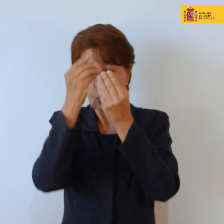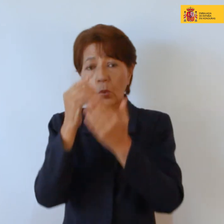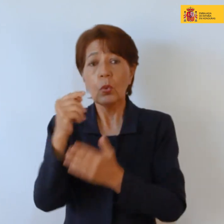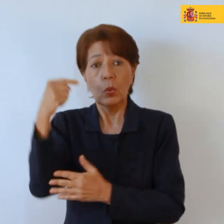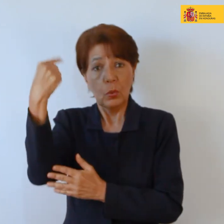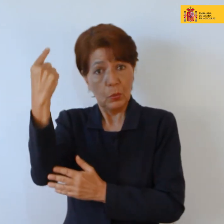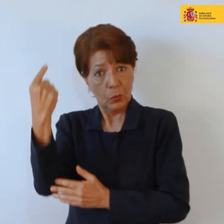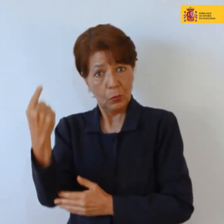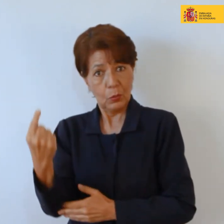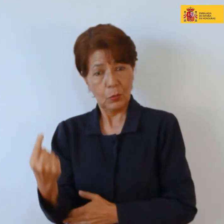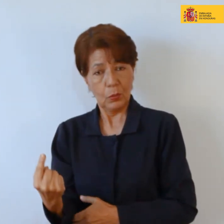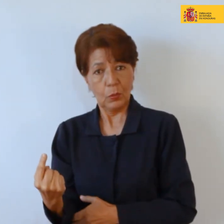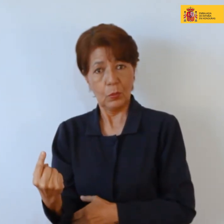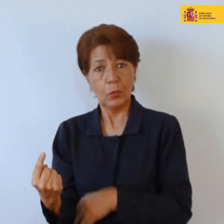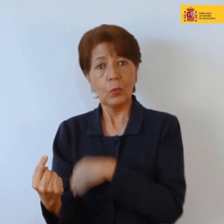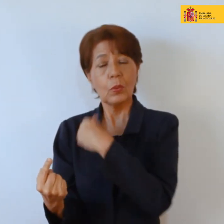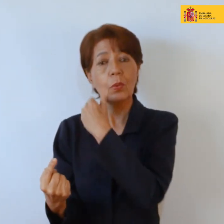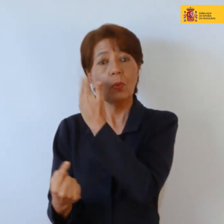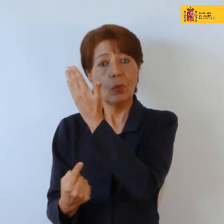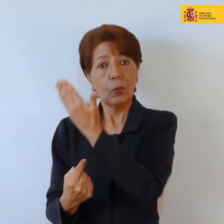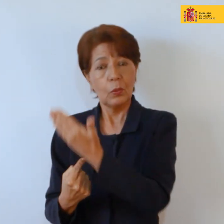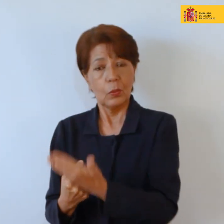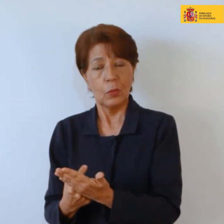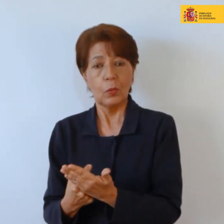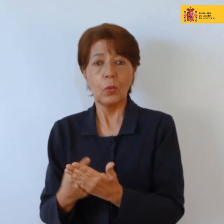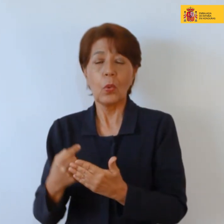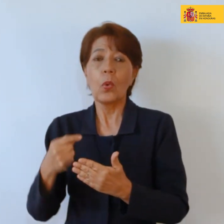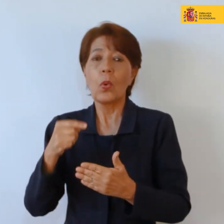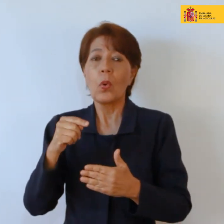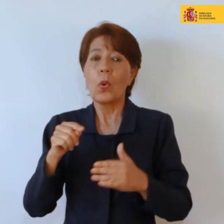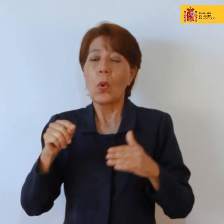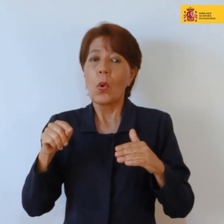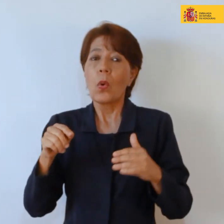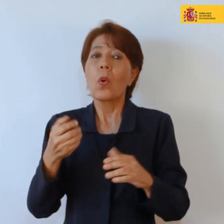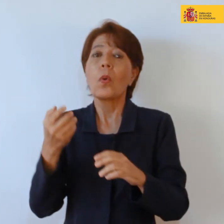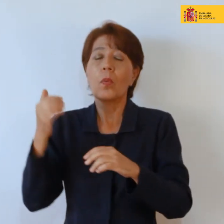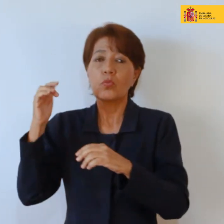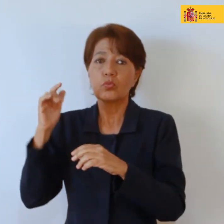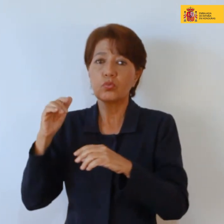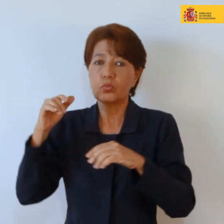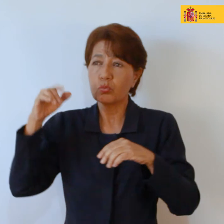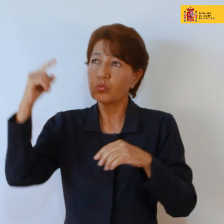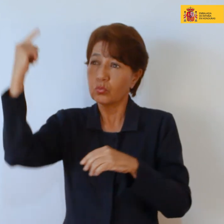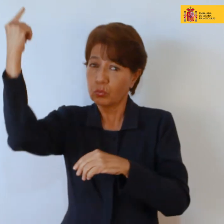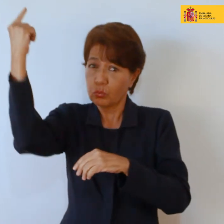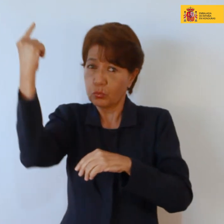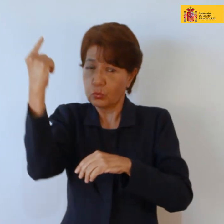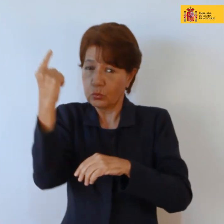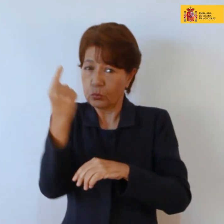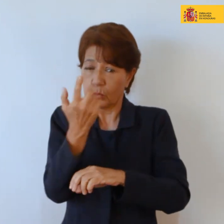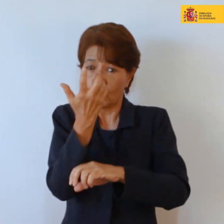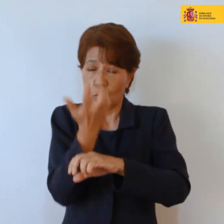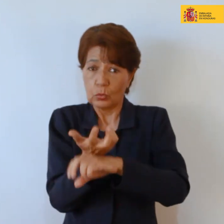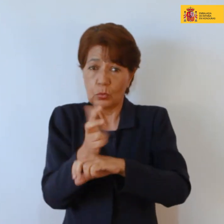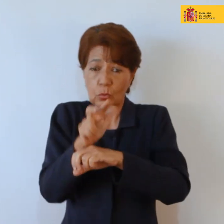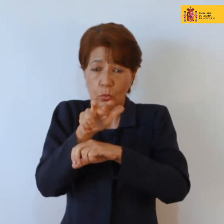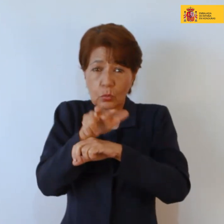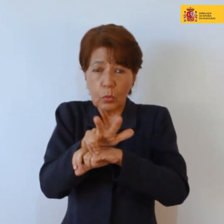aérea con una piedra de tres puntas con rostros deformes que escupen relámpagos y fuegos, ¿no?